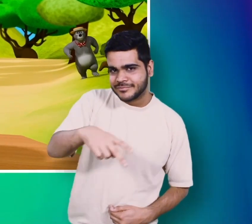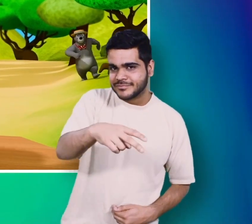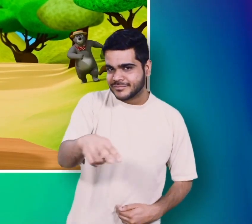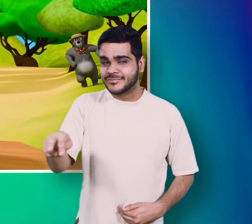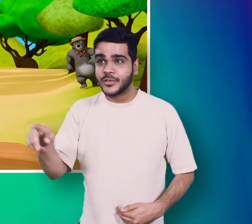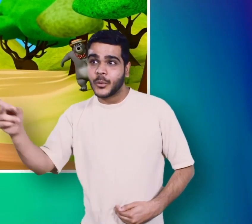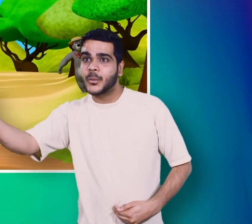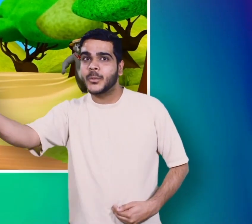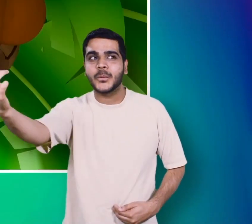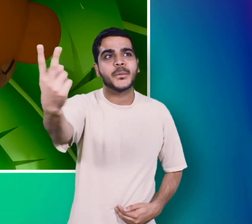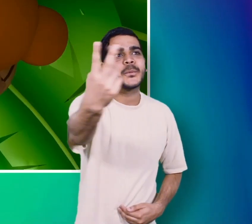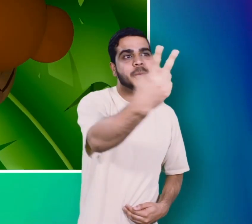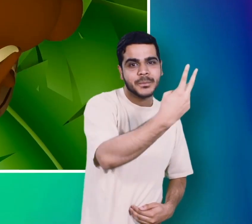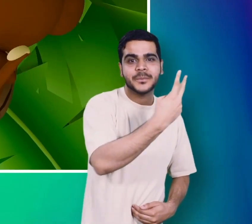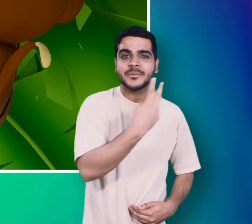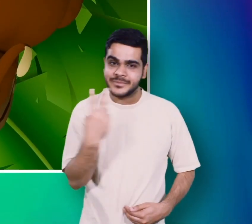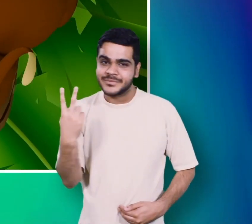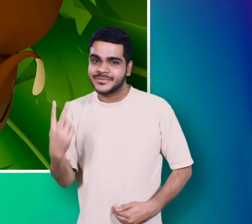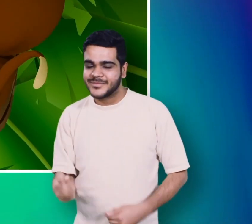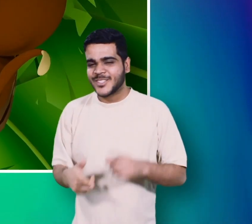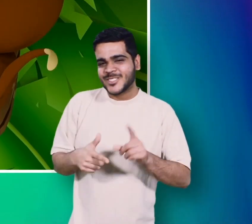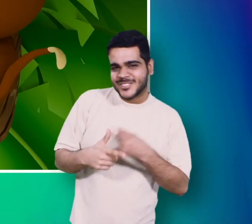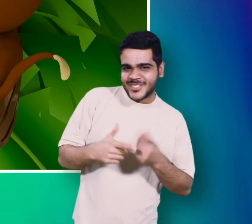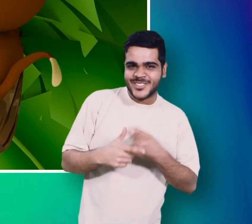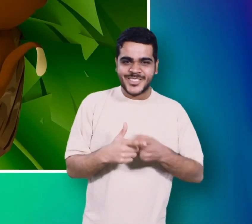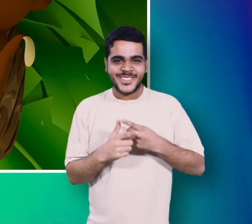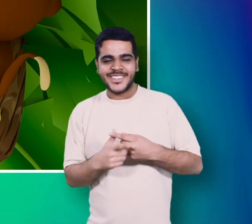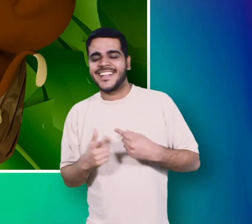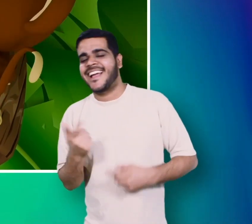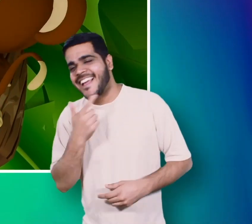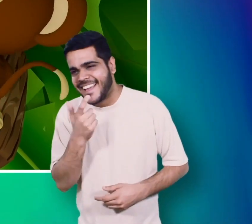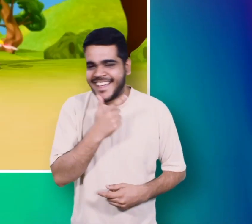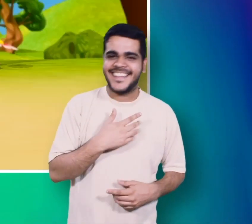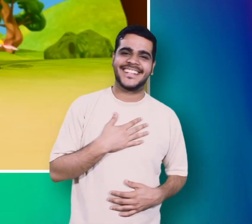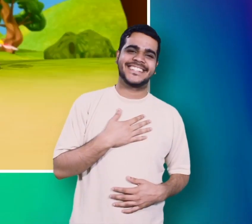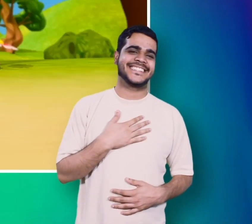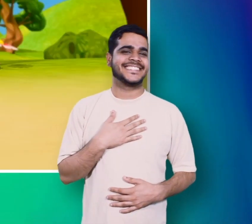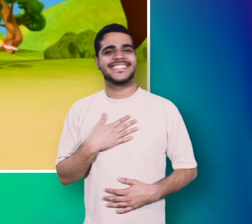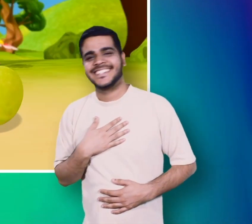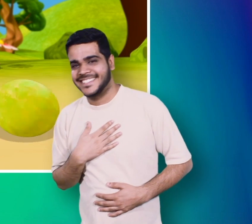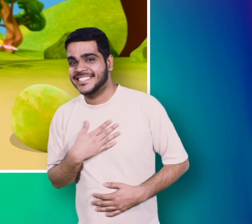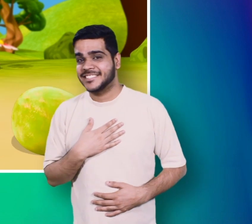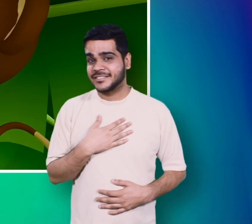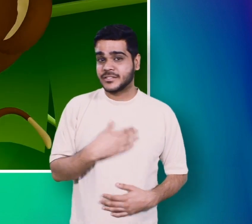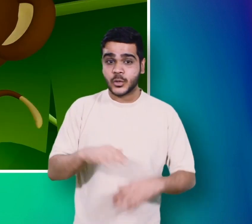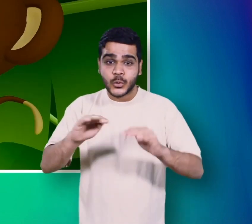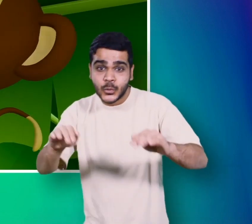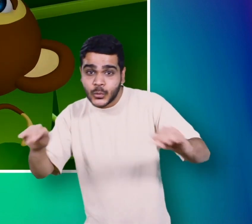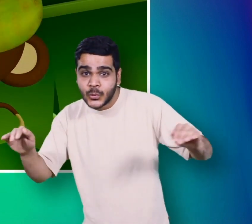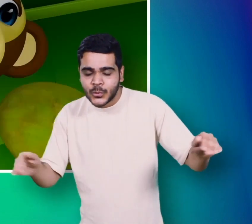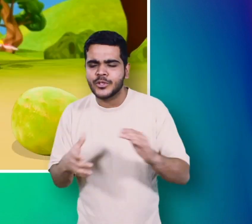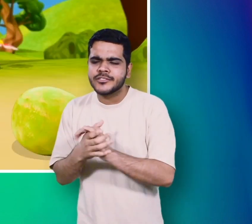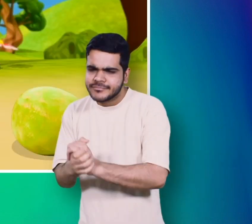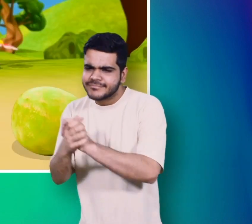सबको खूब हसाता हाथी बच्चों का दोस्ट प्यारा हाथी, सब को खूब हसाता हाथी